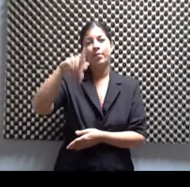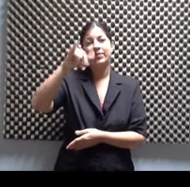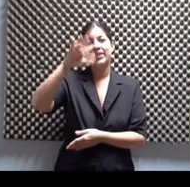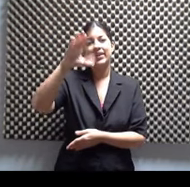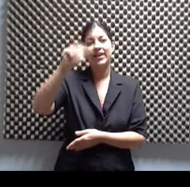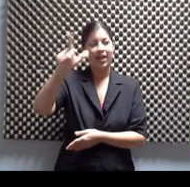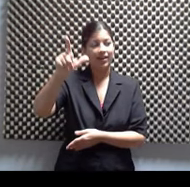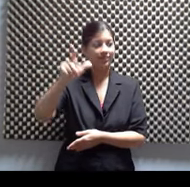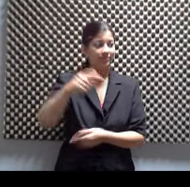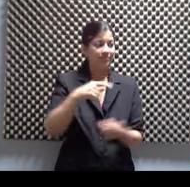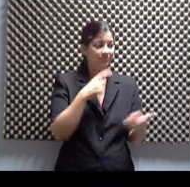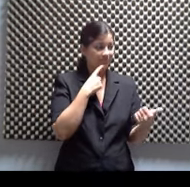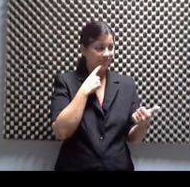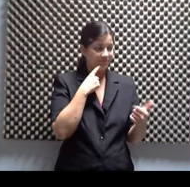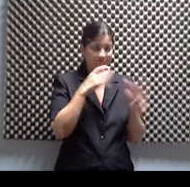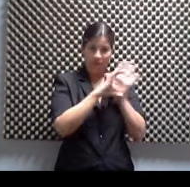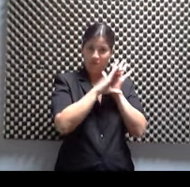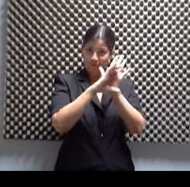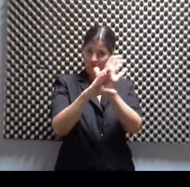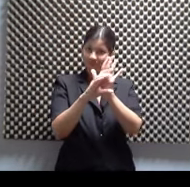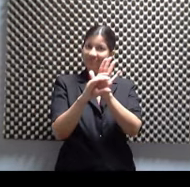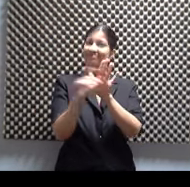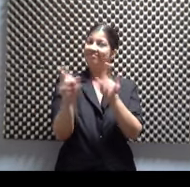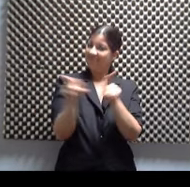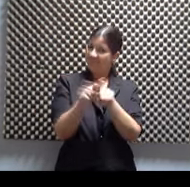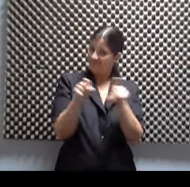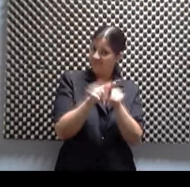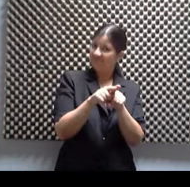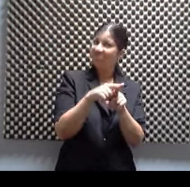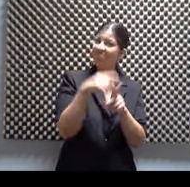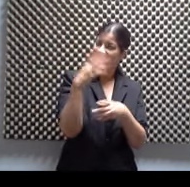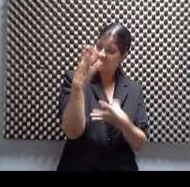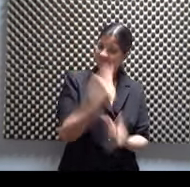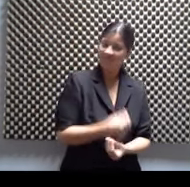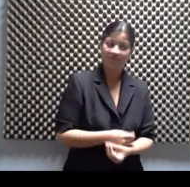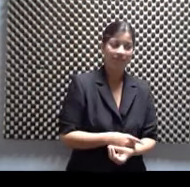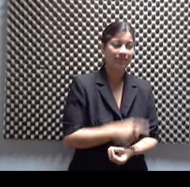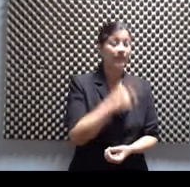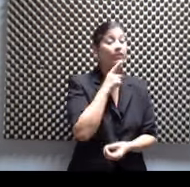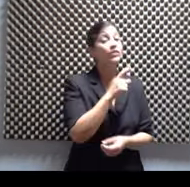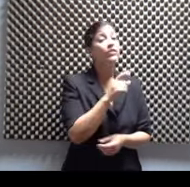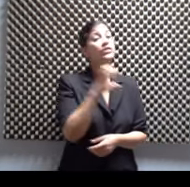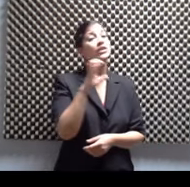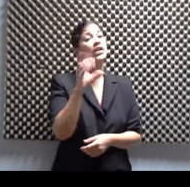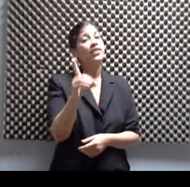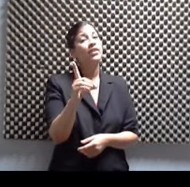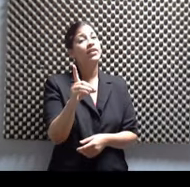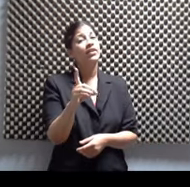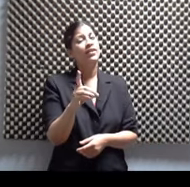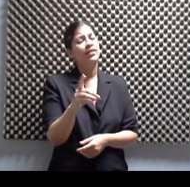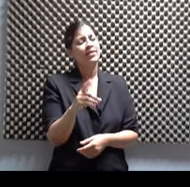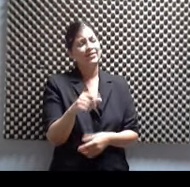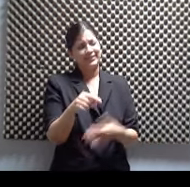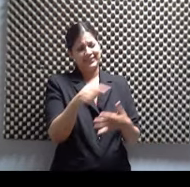chévere hasta la carátula y tal. La carátula. ese es uno de esos discos que cumple con todos los requisitos que la Fundación Nacional para la